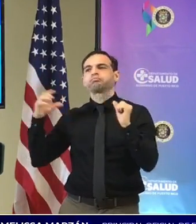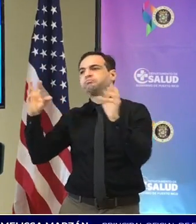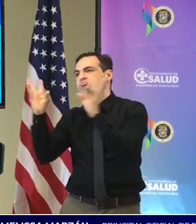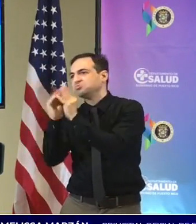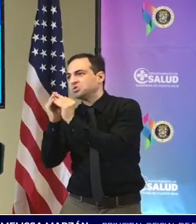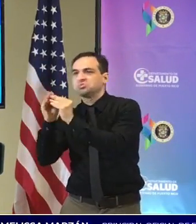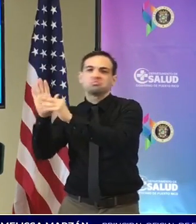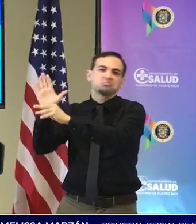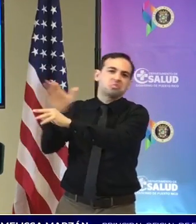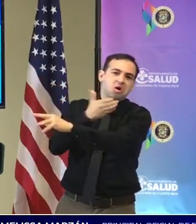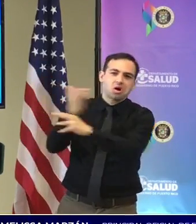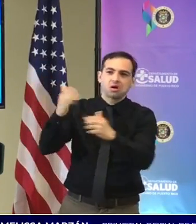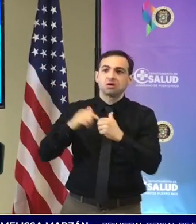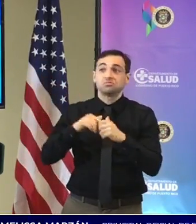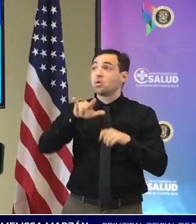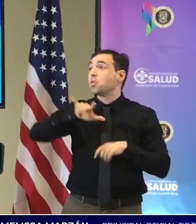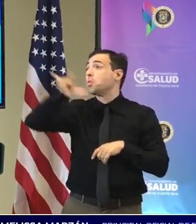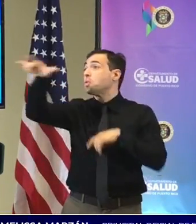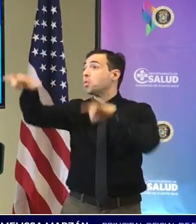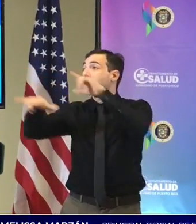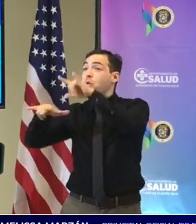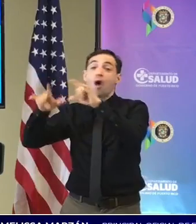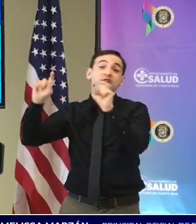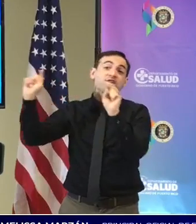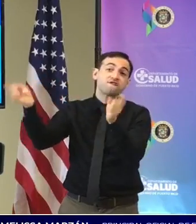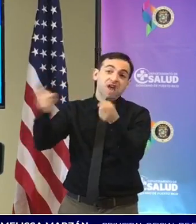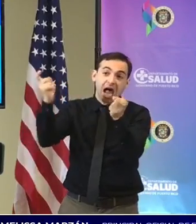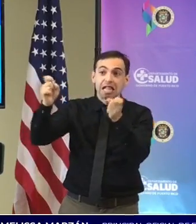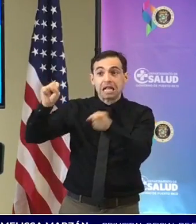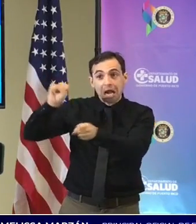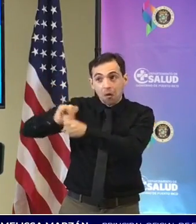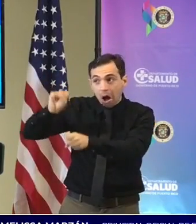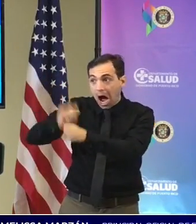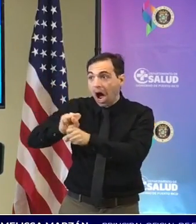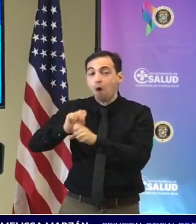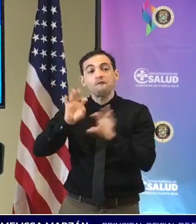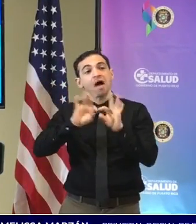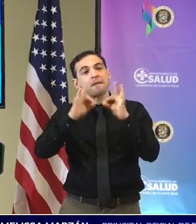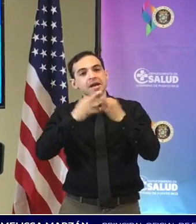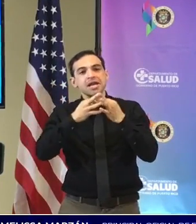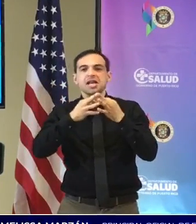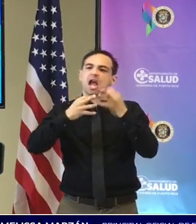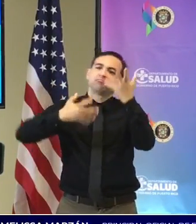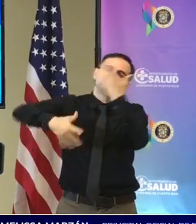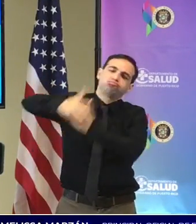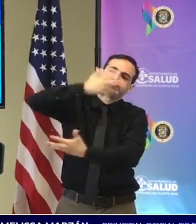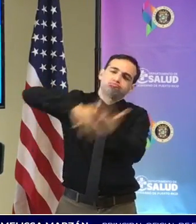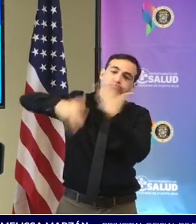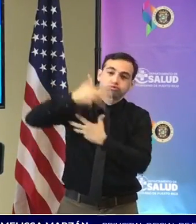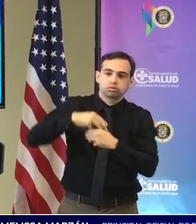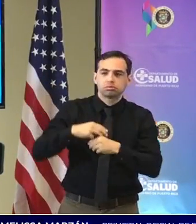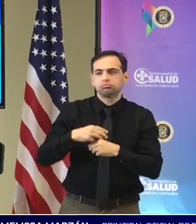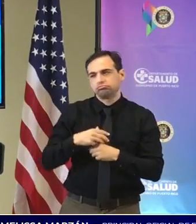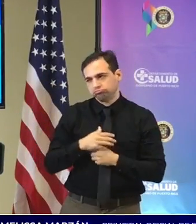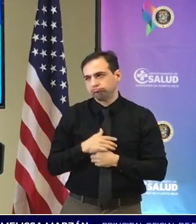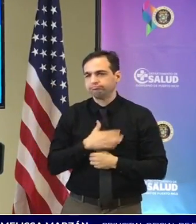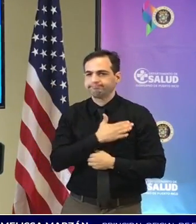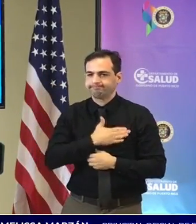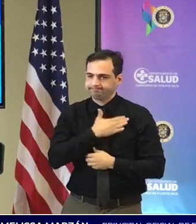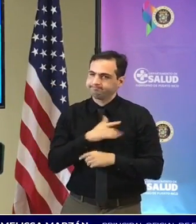que hayan compartido en fiestas laborales familiares se hagan pruebas de COVID-19